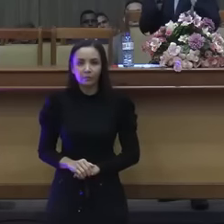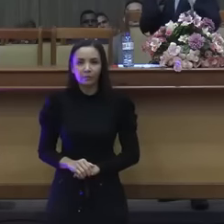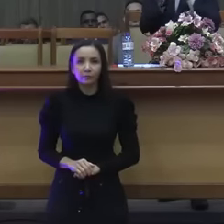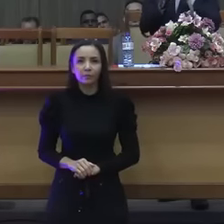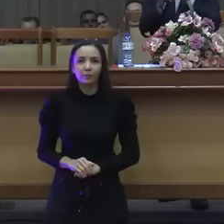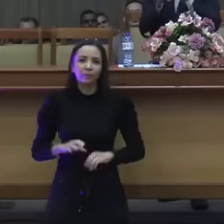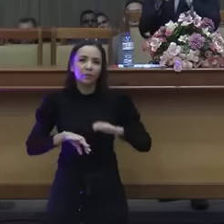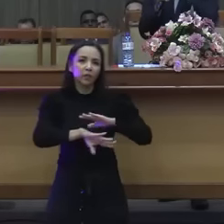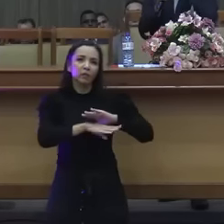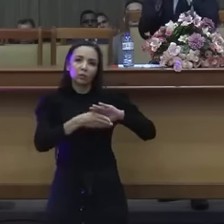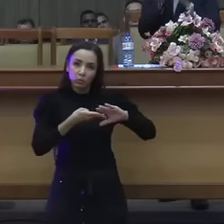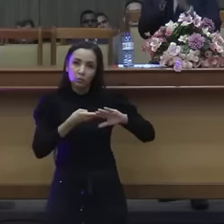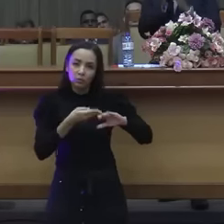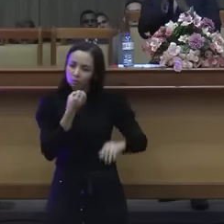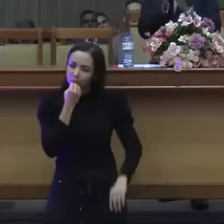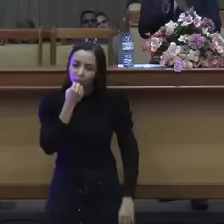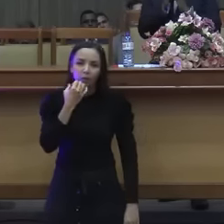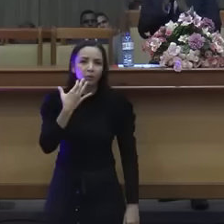costume, irmão, é coisa boa,